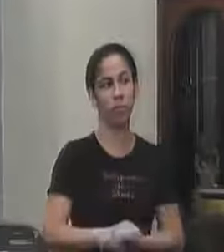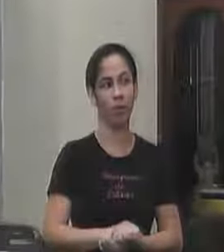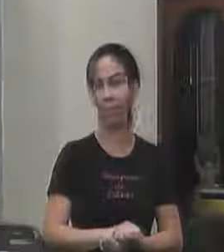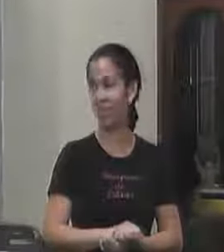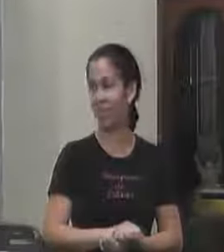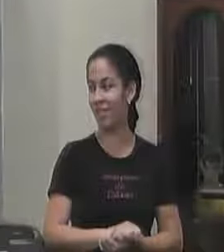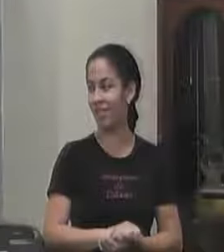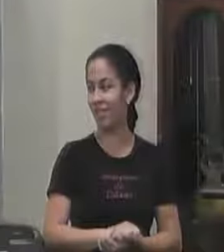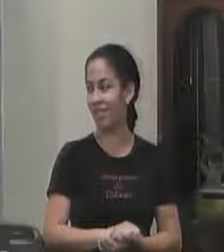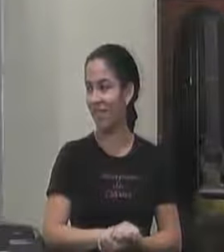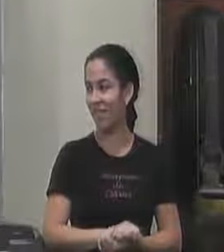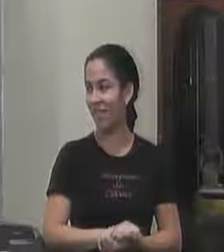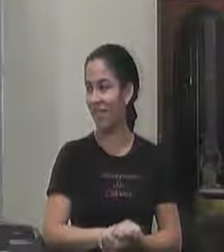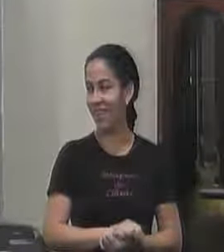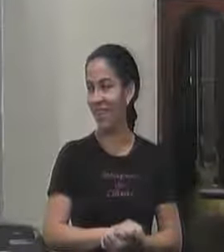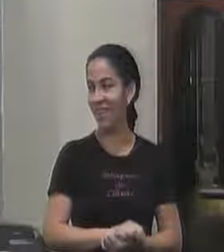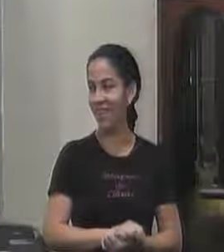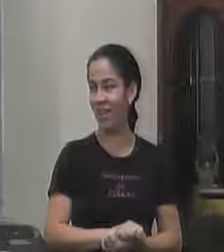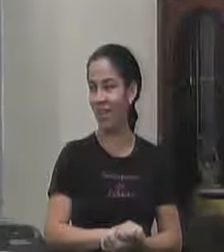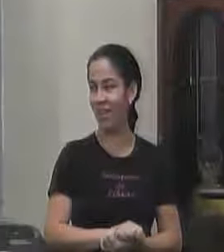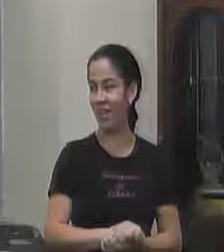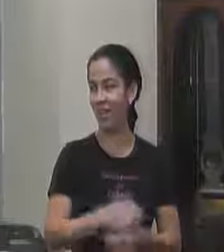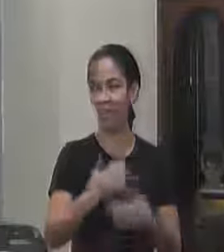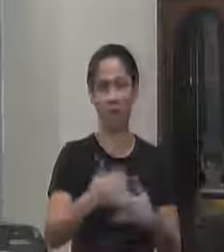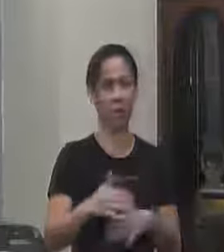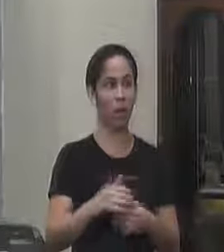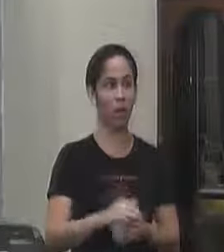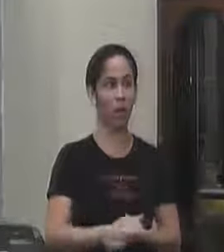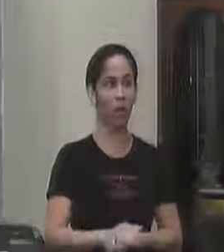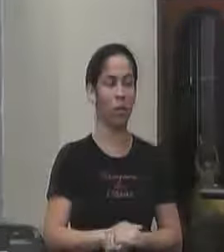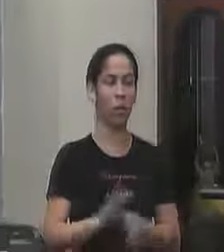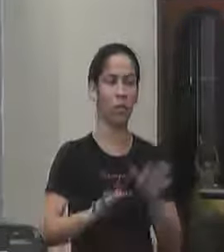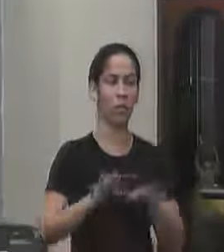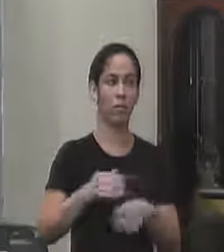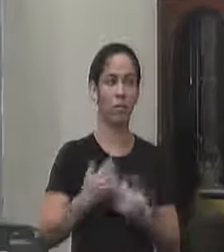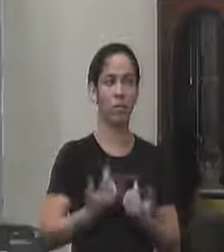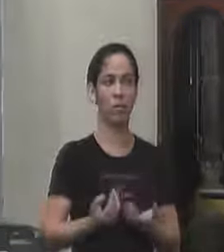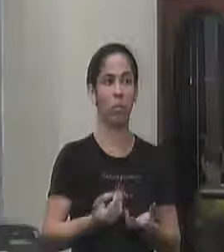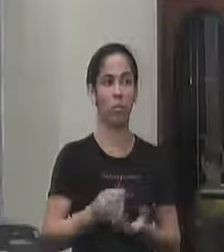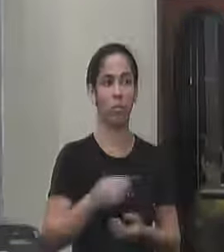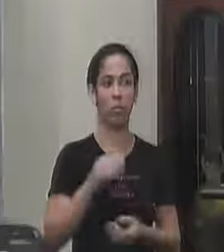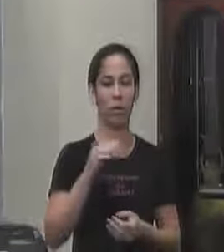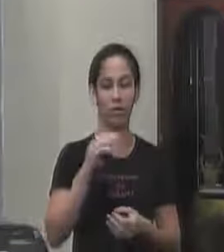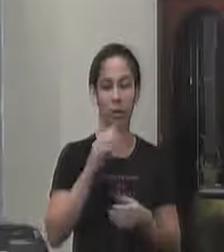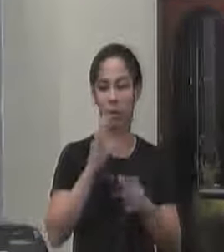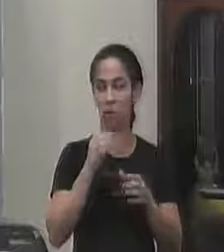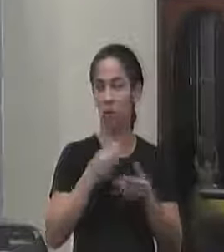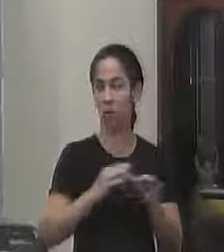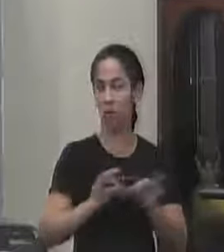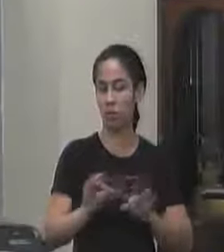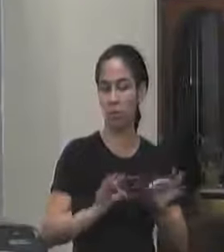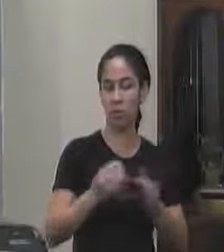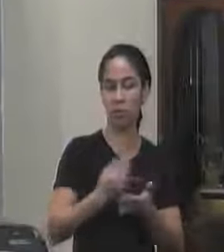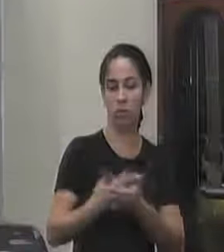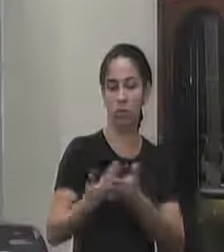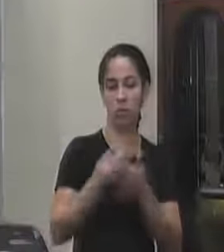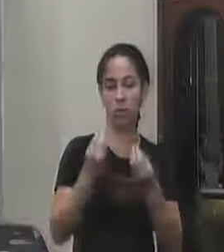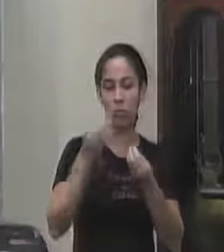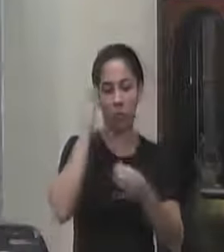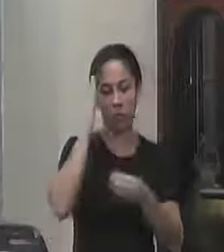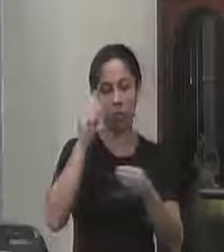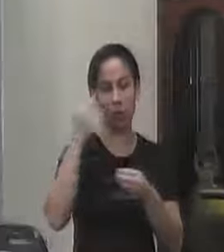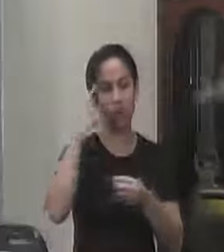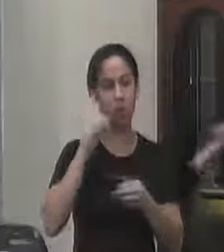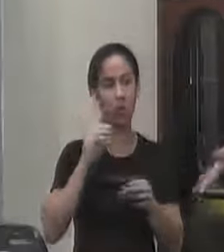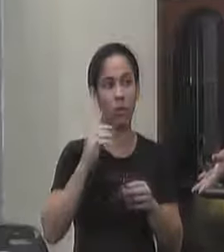você pode voltar para mim porque eu já previsão do concurso né é a previsão de concurso a gente tem todo o estimativo toda a necessidade e eu não tenho